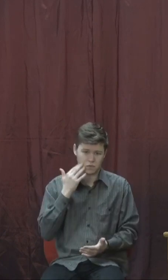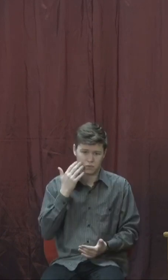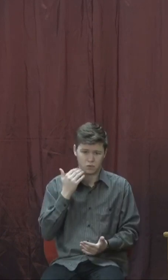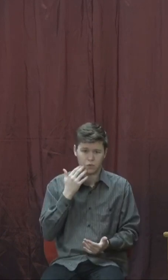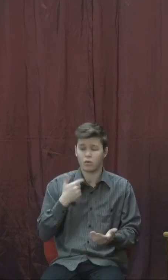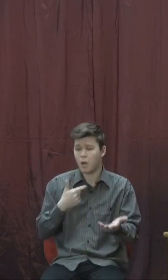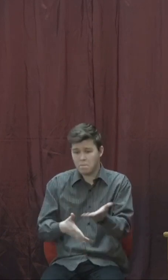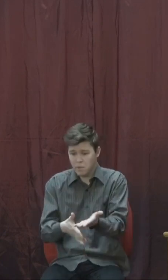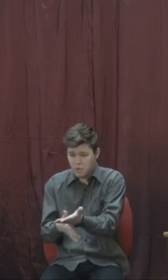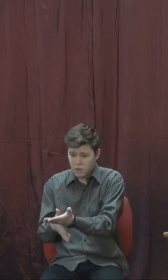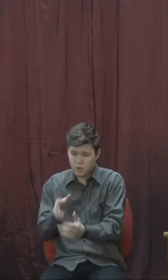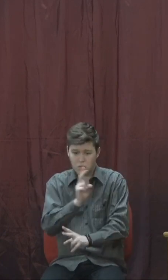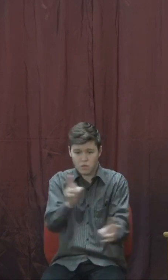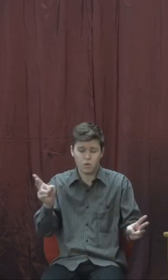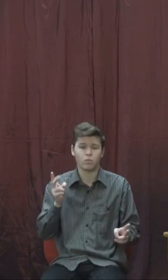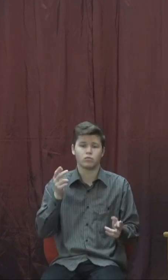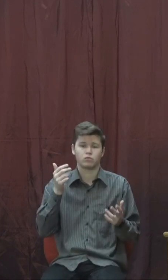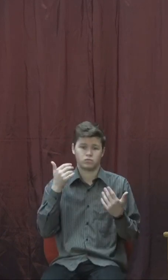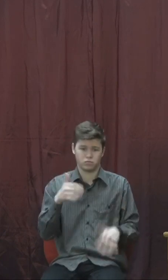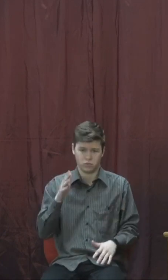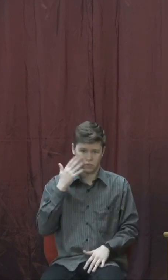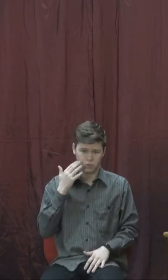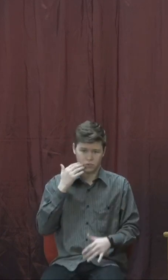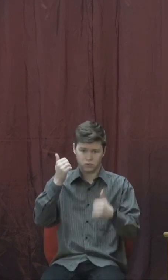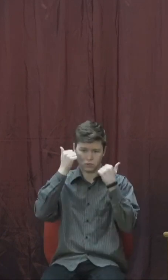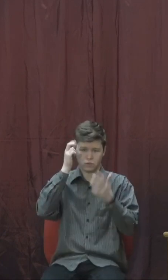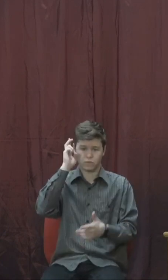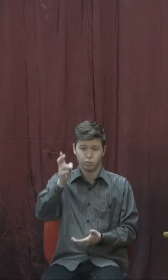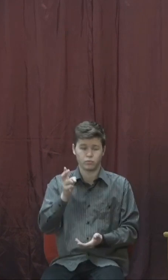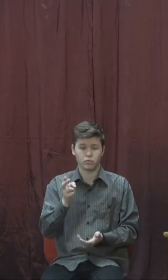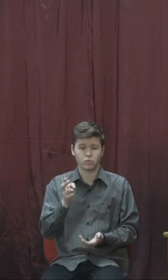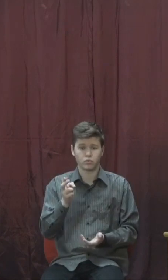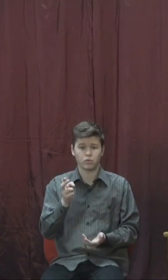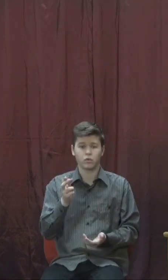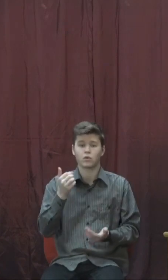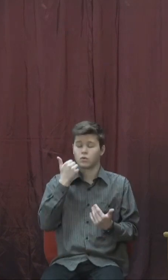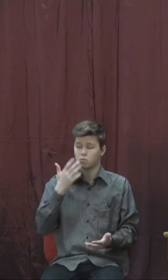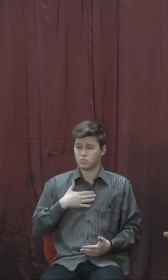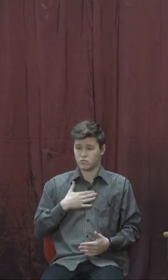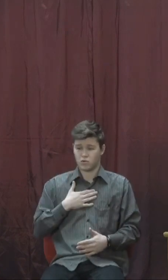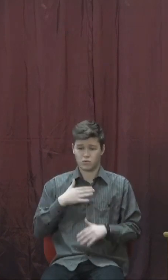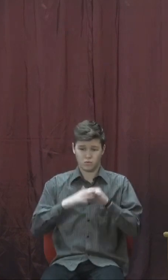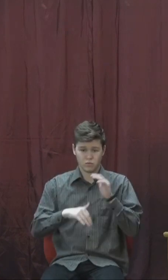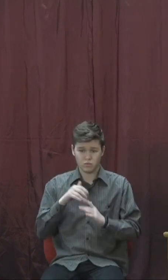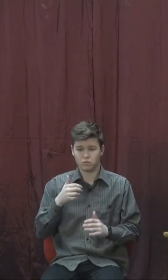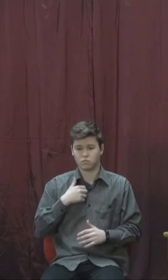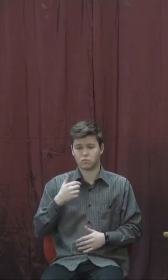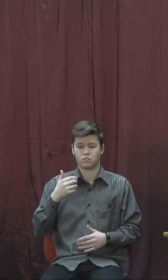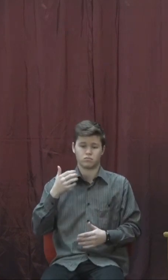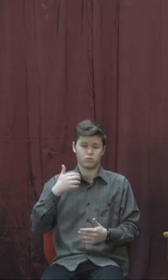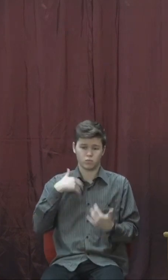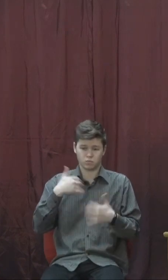іншим, своїм братам та серцям, просто людям. Коли моя ладоня, моя рука відкрита до